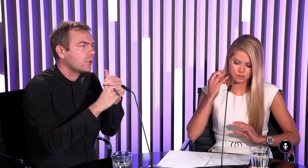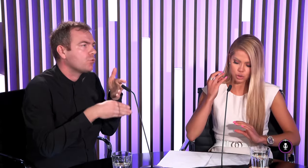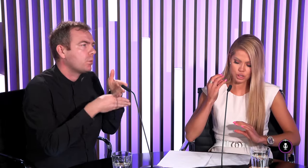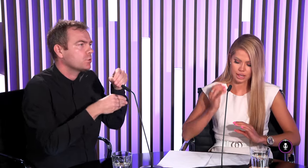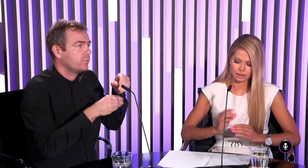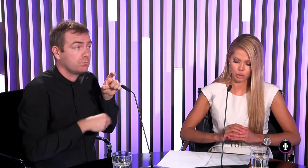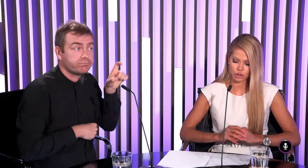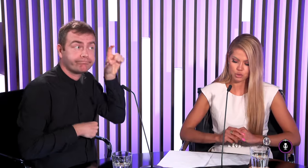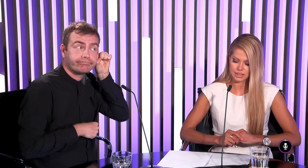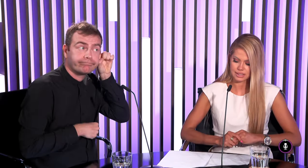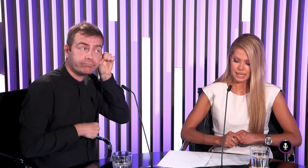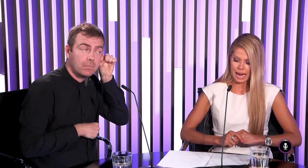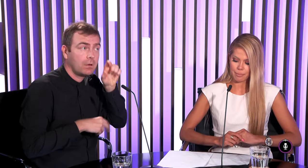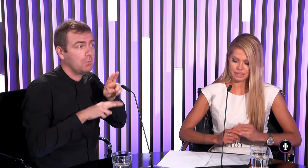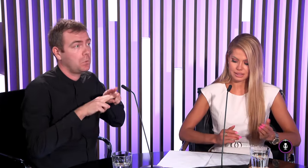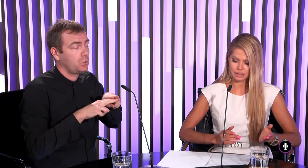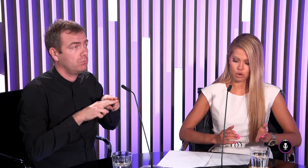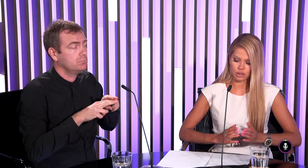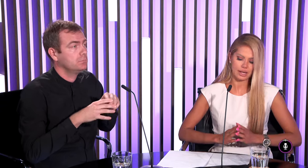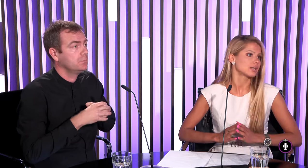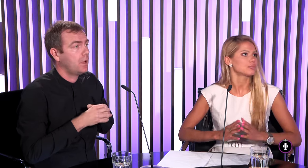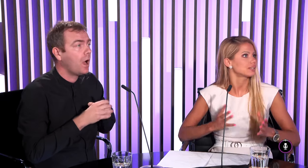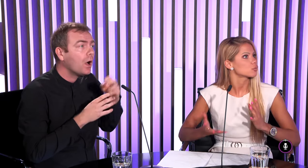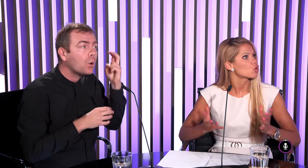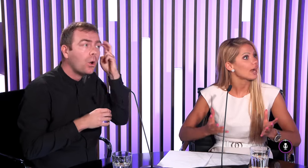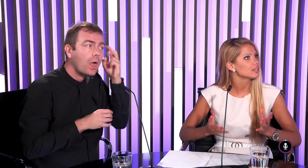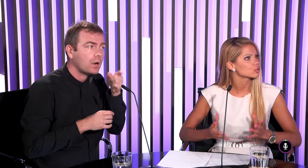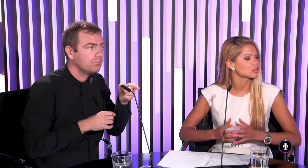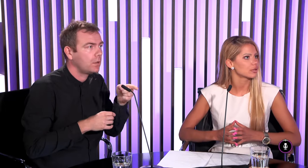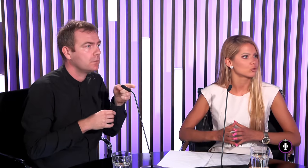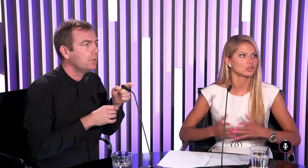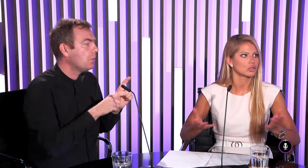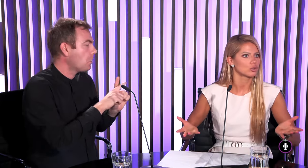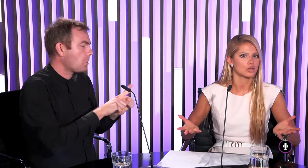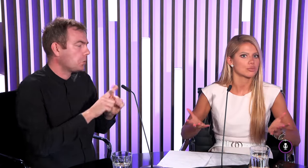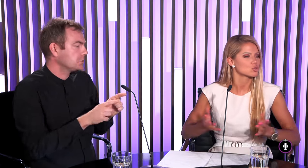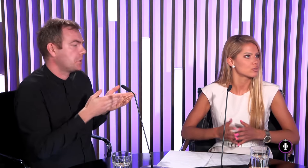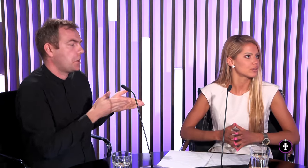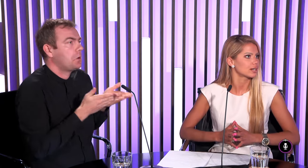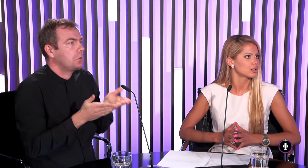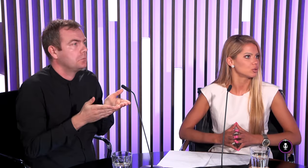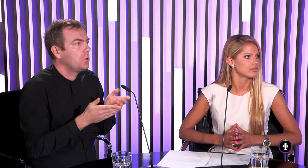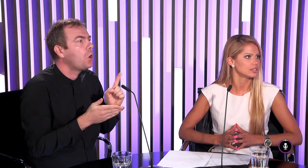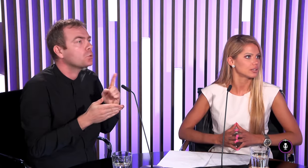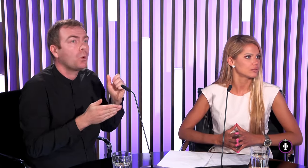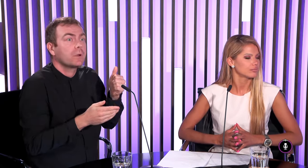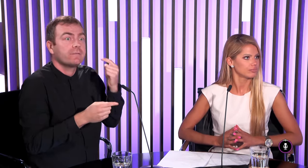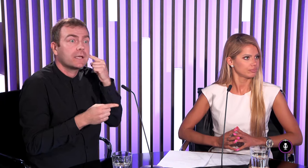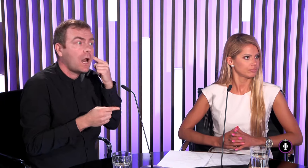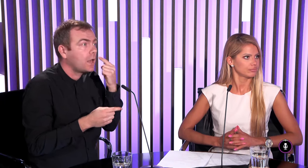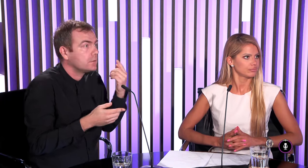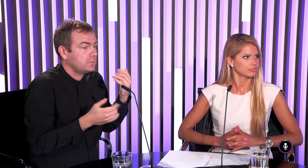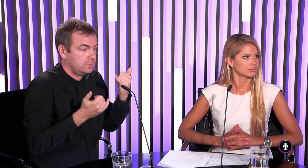slúchací strojček alebo na čúvací a presne ten kochľárny implantát. Možno aký je rozdiel pre ľudí, ktorí to naozaj počujú prvýkrát alebo nevedia?